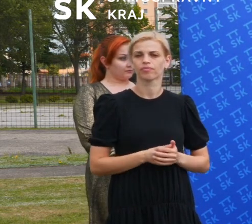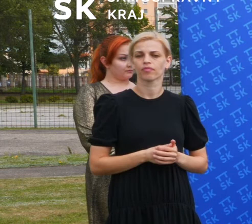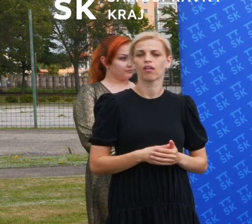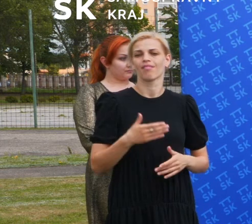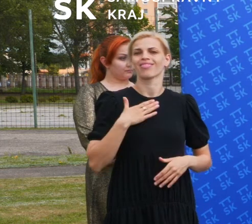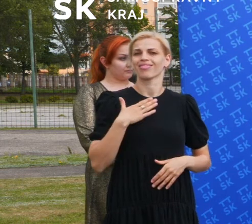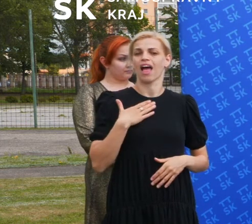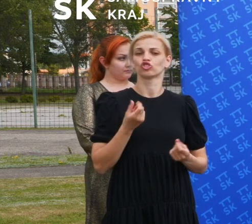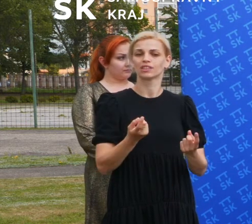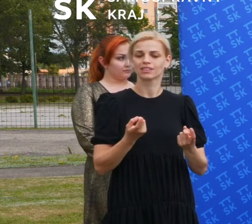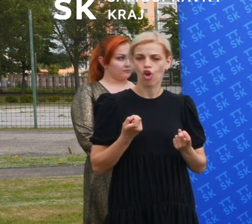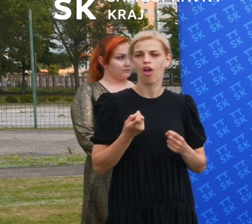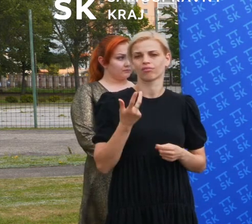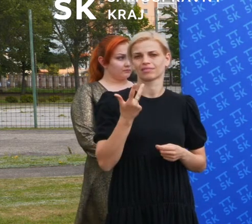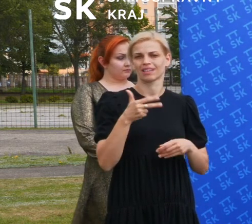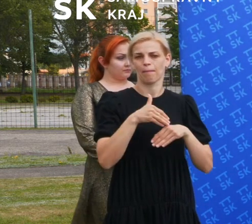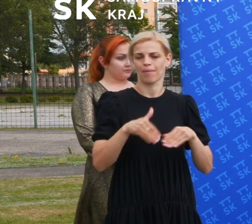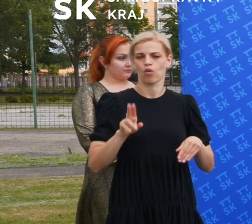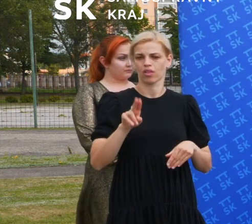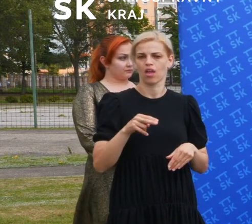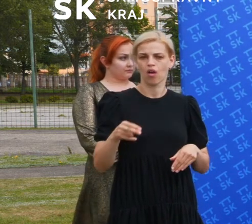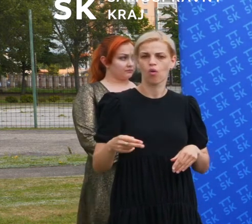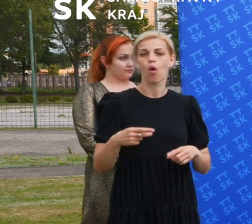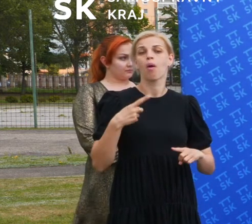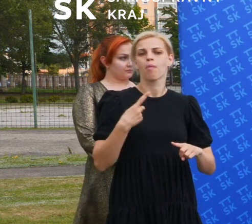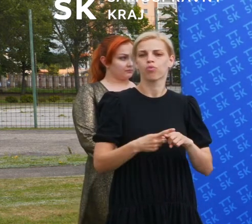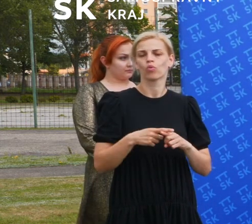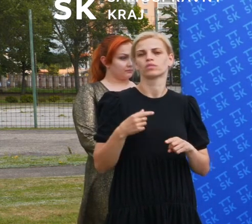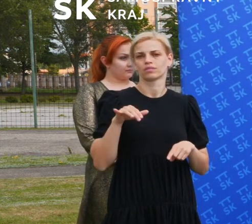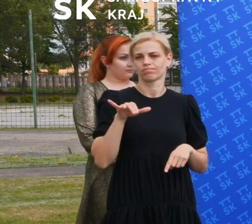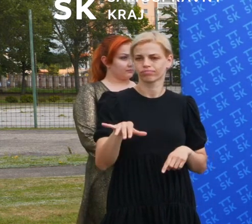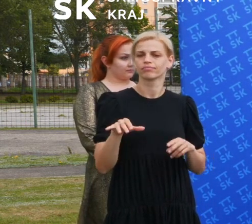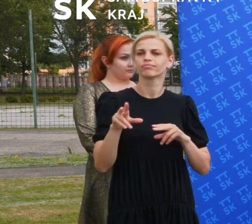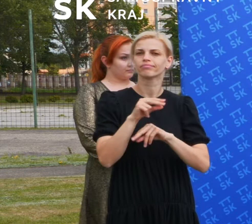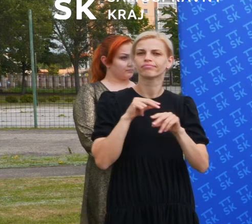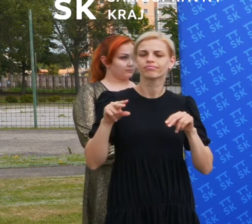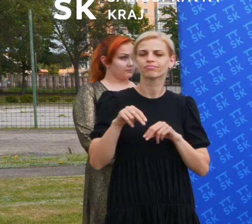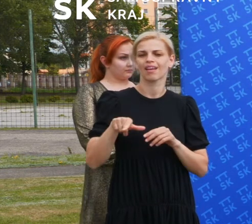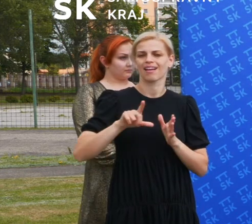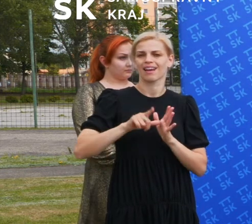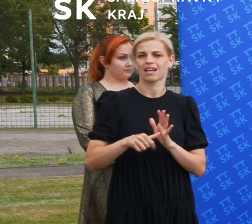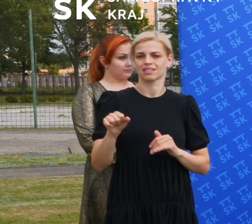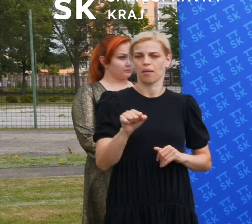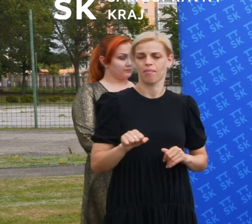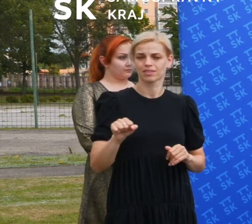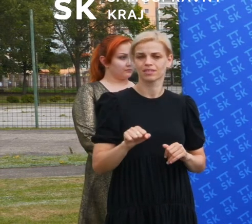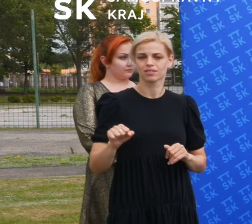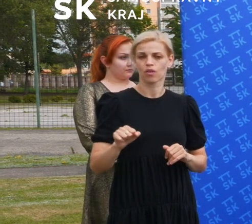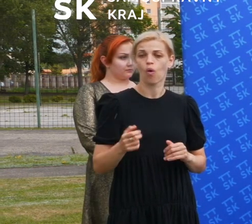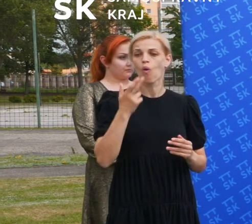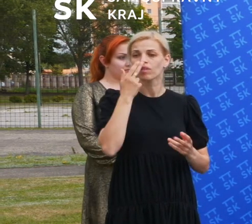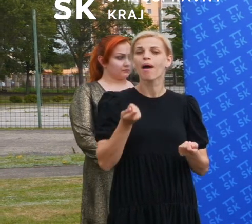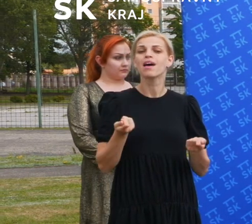zdrojoch je 3 milióny. Otvorili sme debatu aj s krajským mestom, uvidíme, aký bude záver od nich